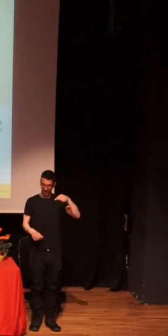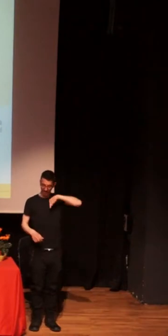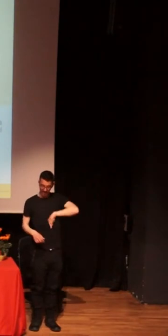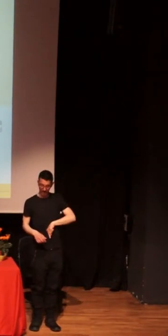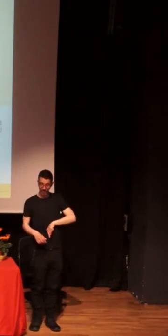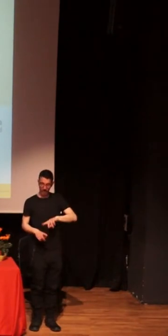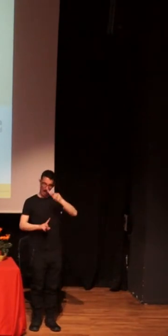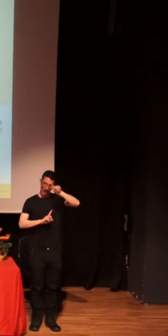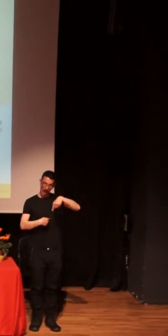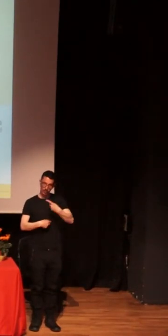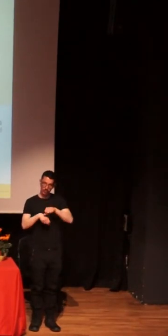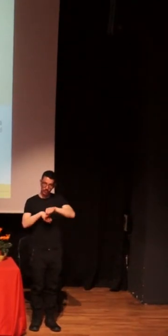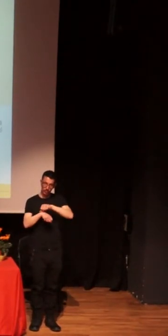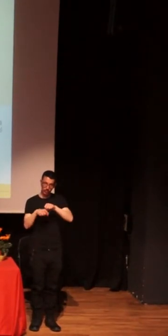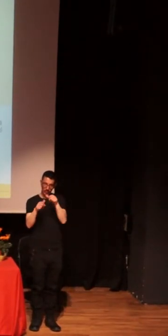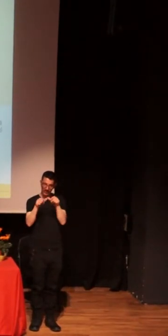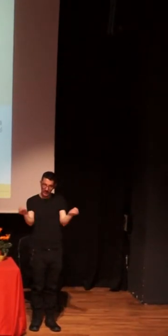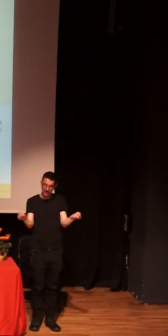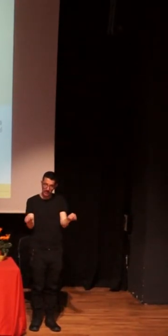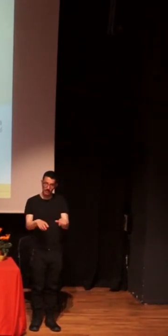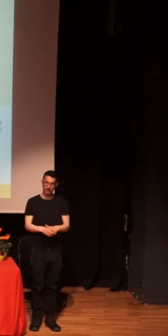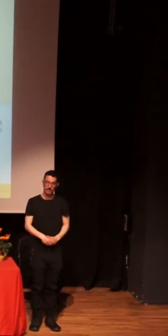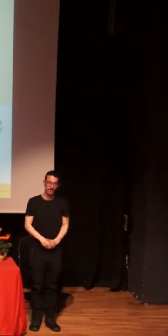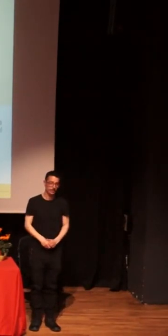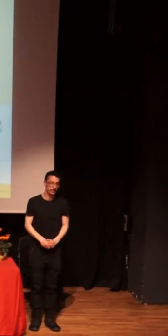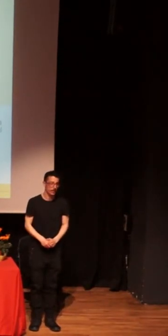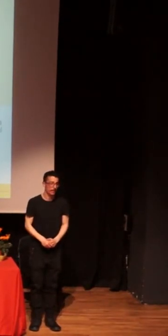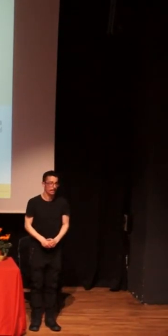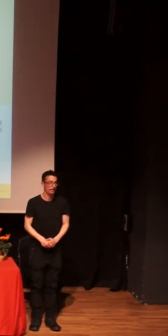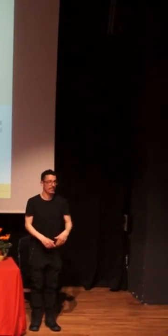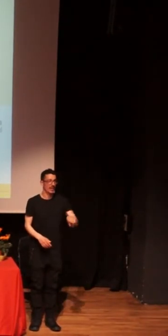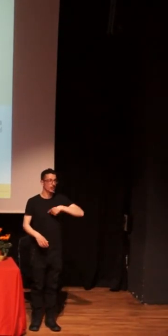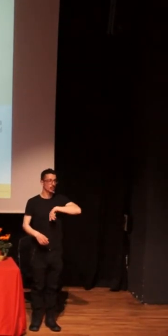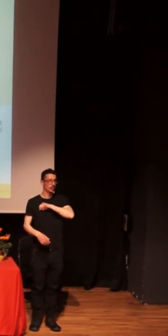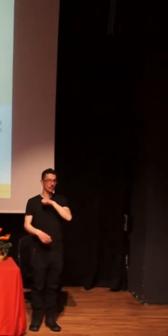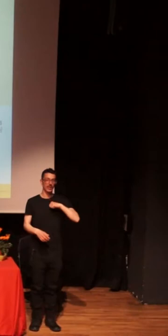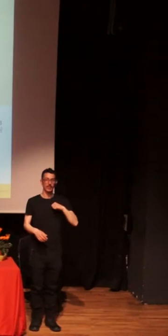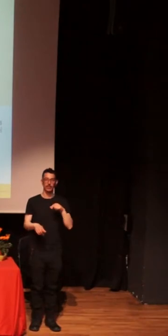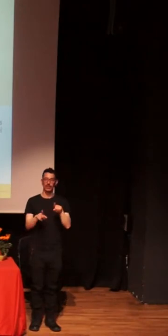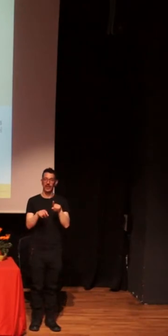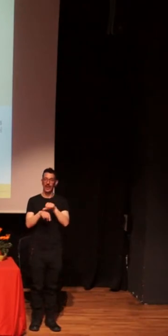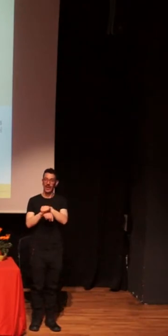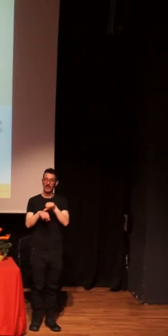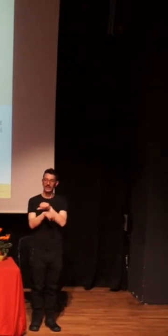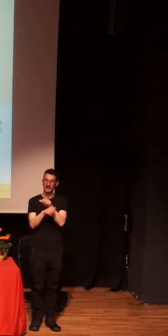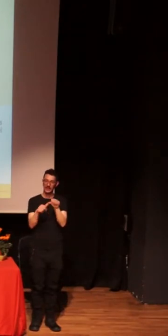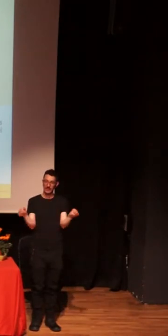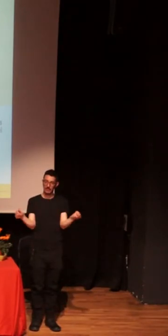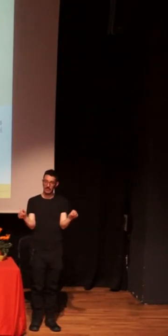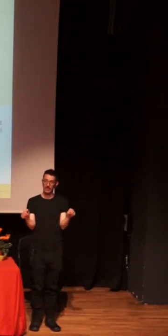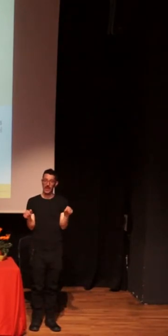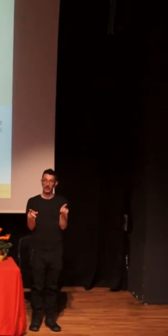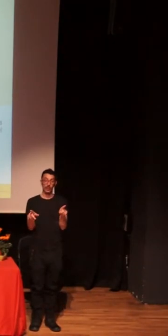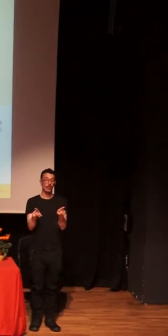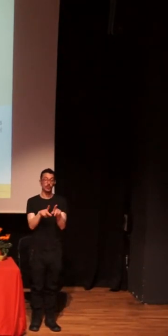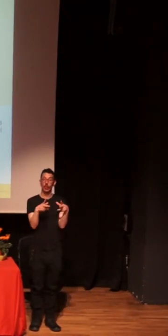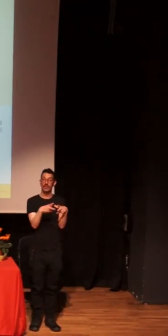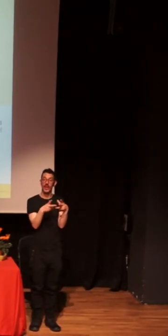Vamos a ir viéndolos poco a poco. lado, tenemos el estigma, que es la parte más social, las